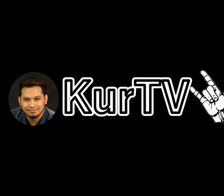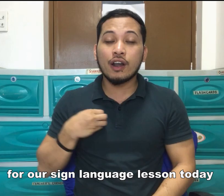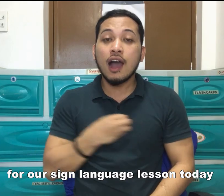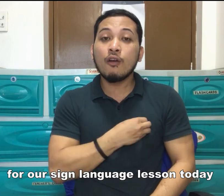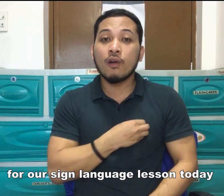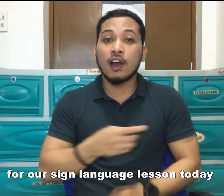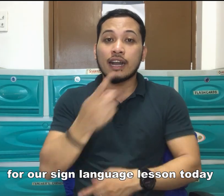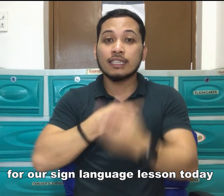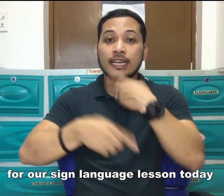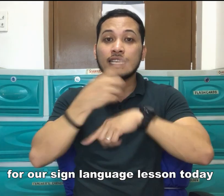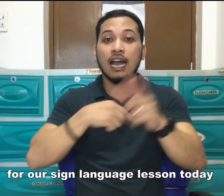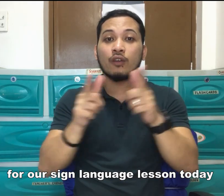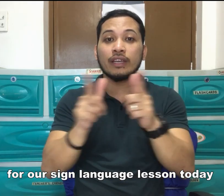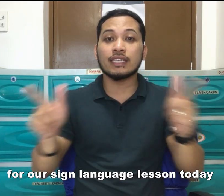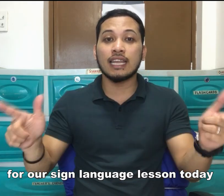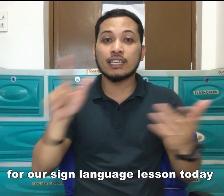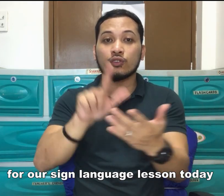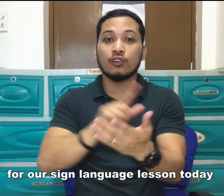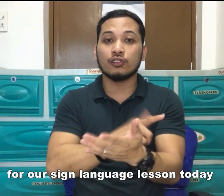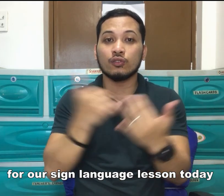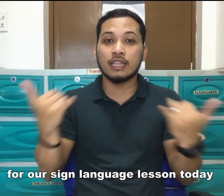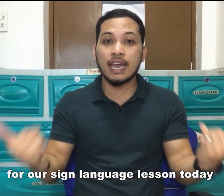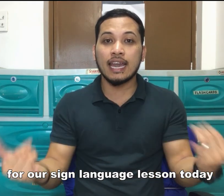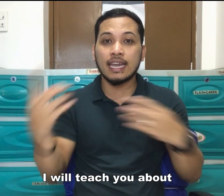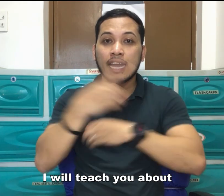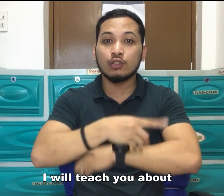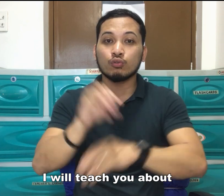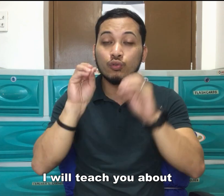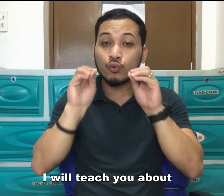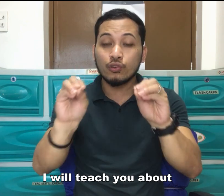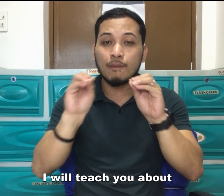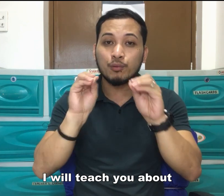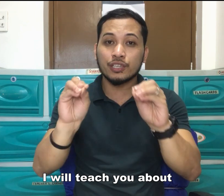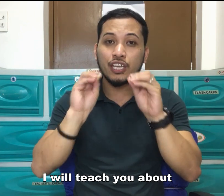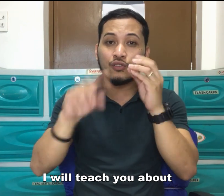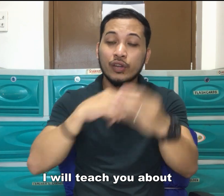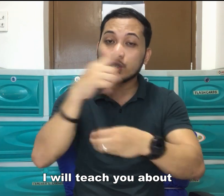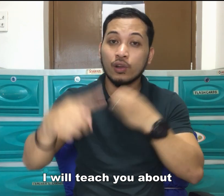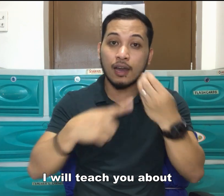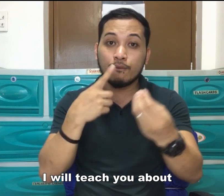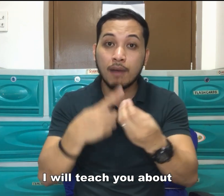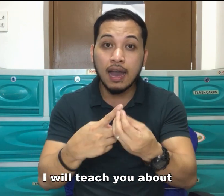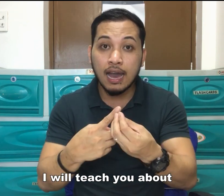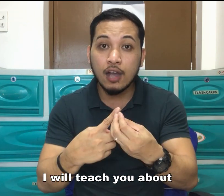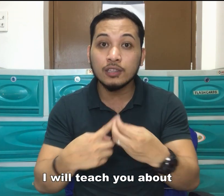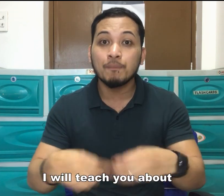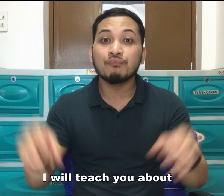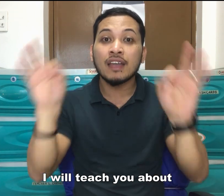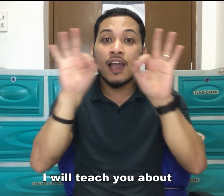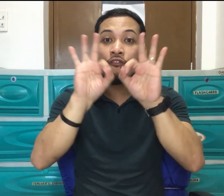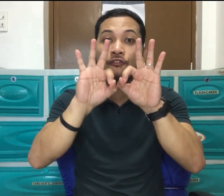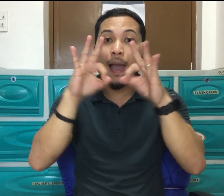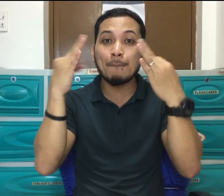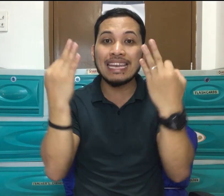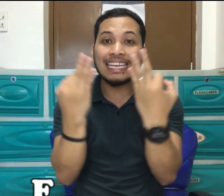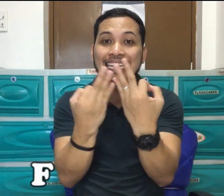For our sign language lesson today, ang ituturo ko naman po sa inyo, it's all about family